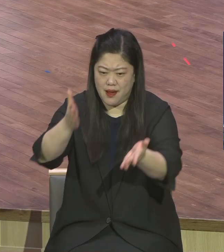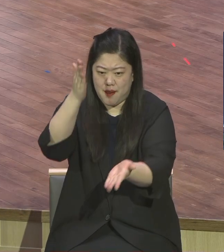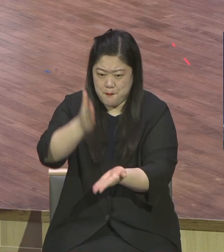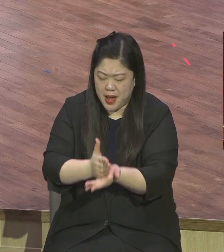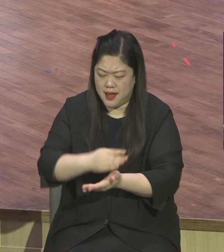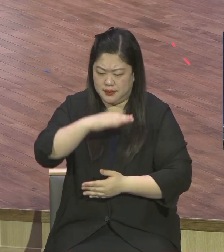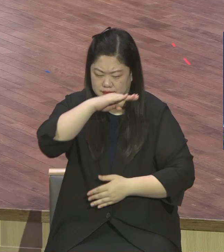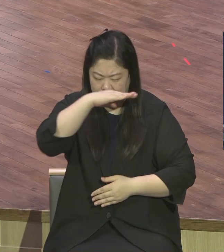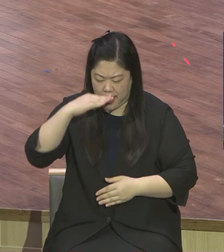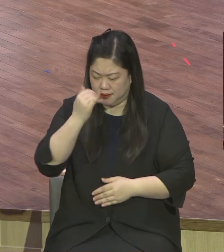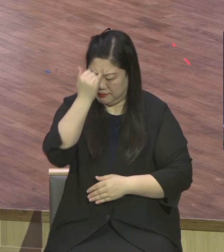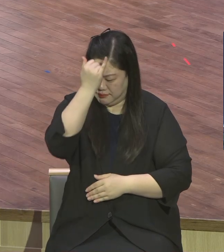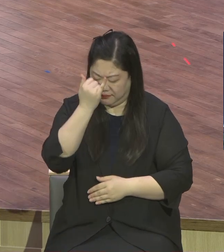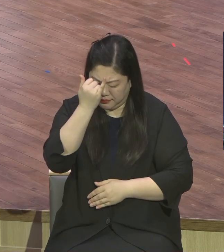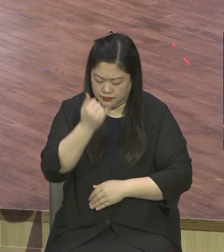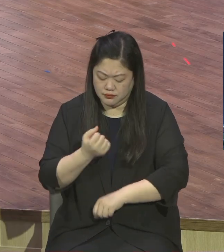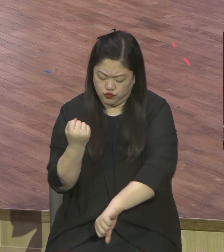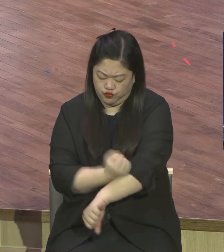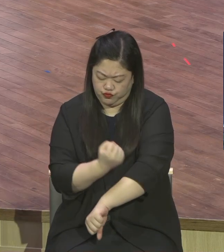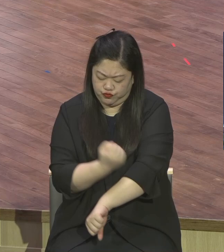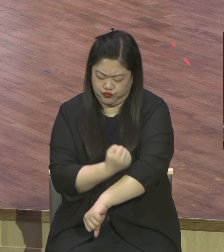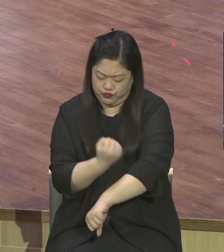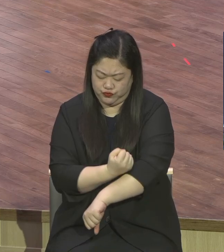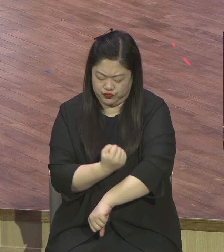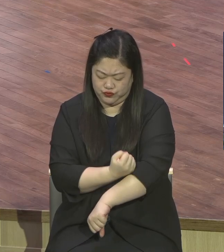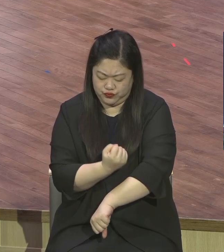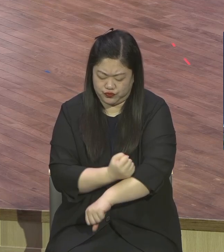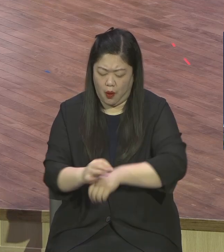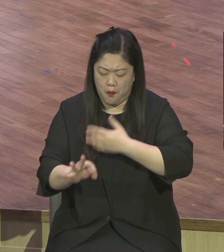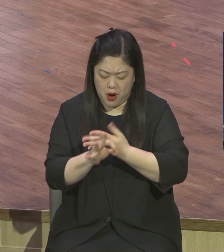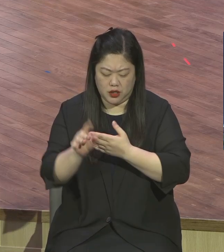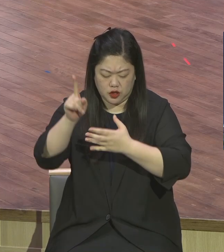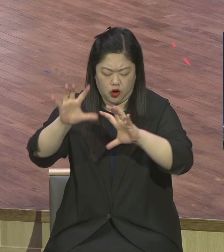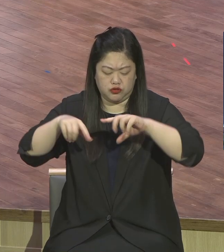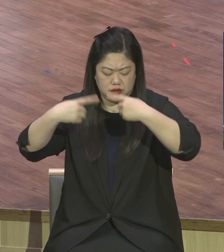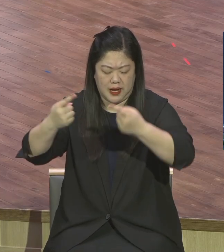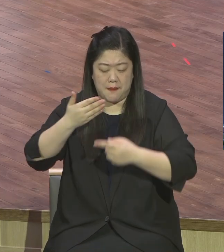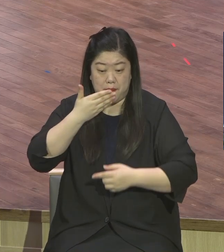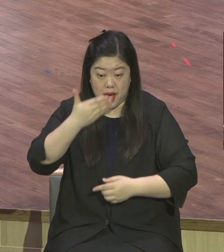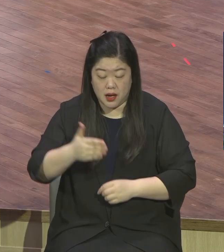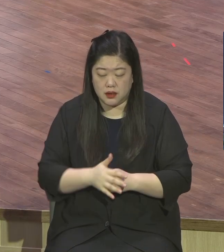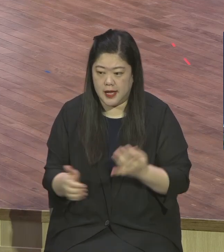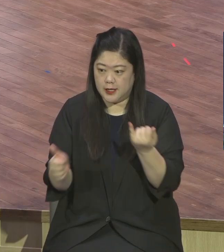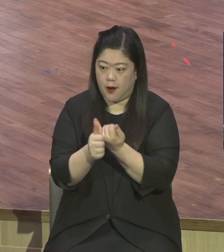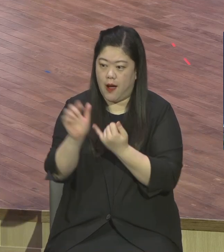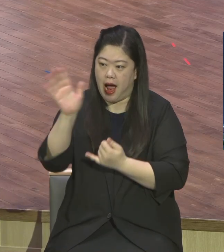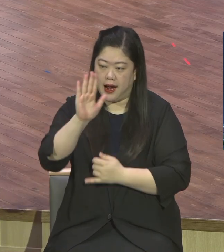안 가고 도닦고 해서 날심이 나름대로 하는 분들이 많이 있잖아요. 그런 종교가 많잖아요.